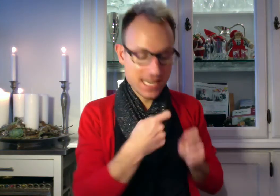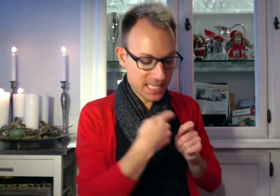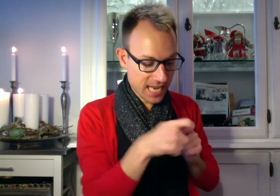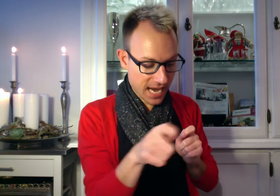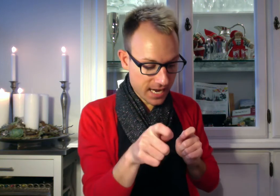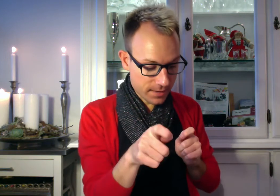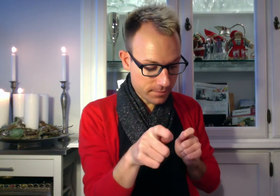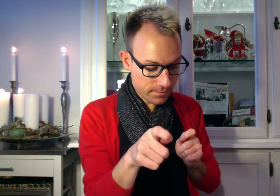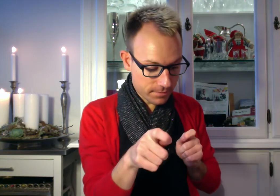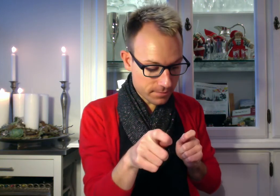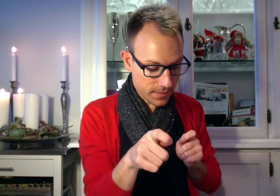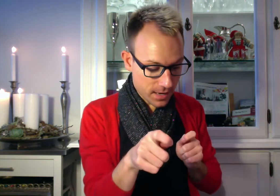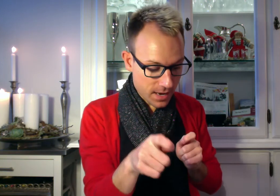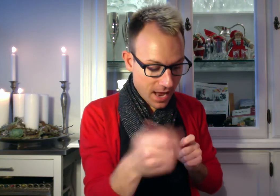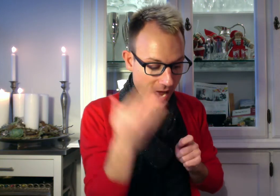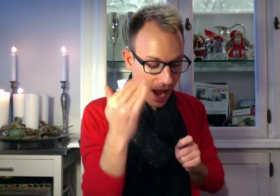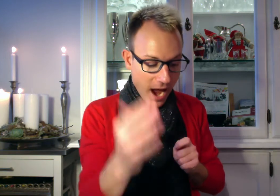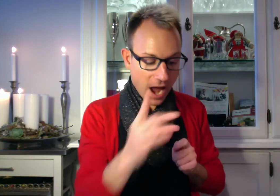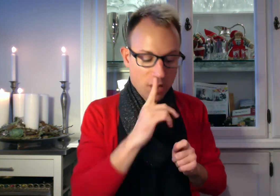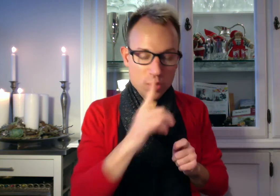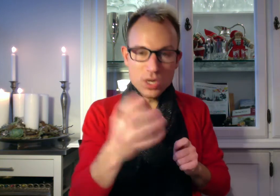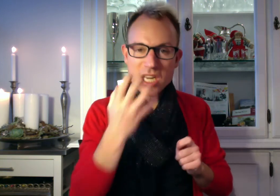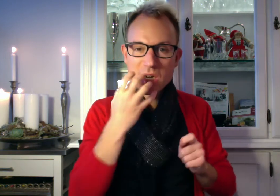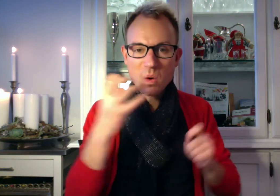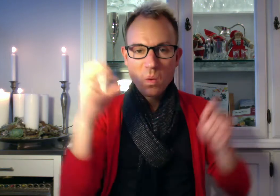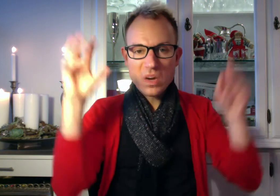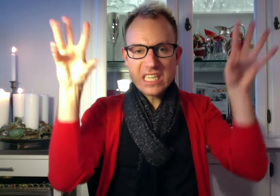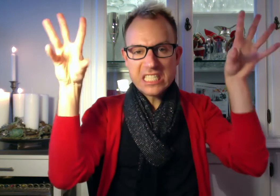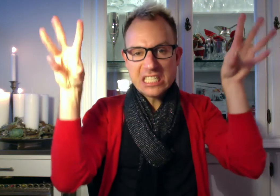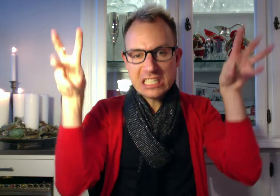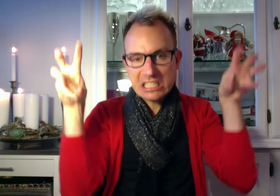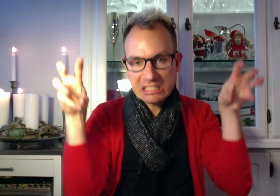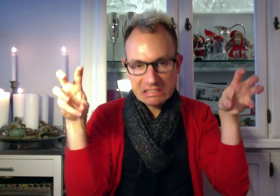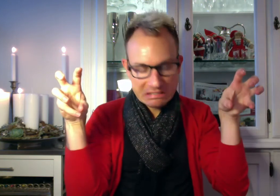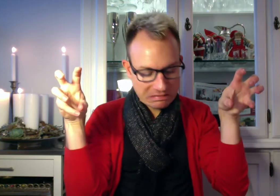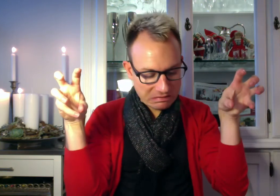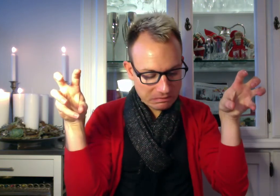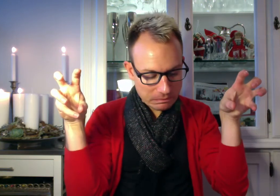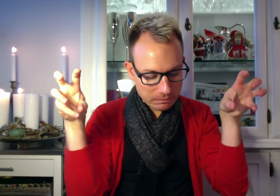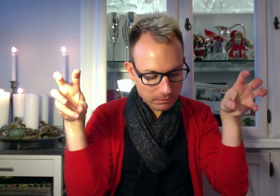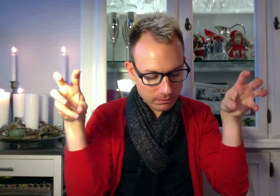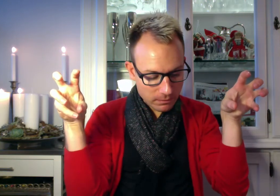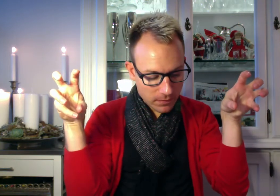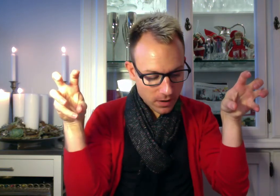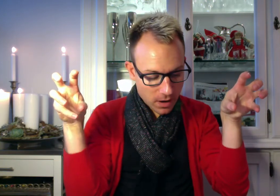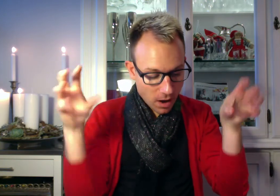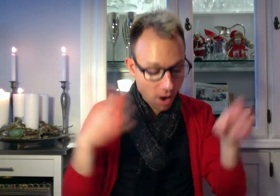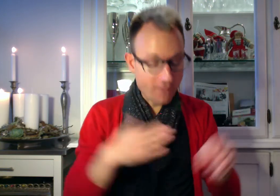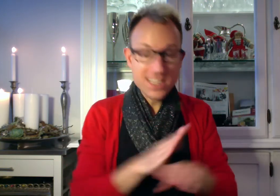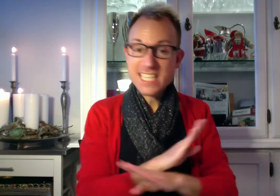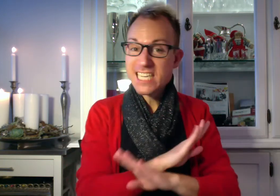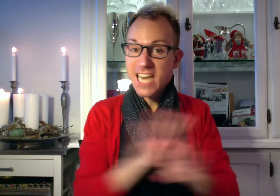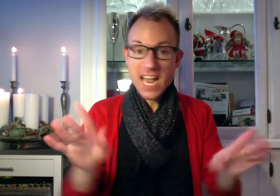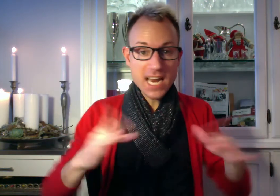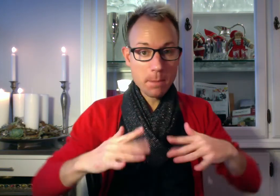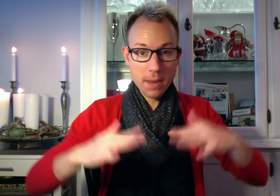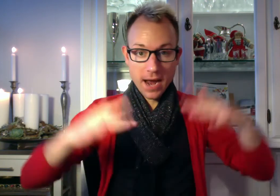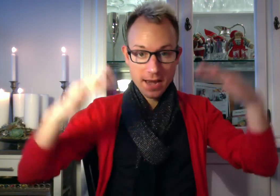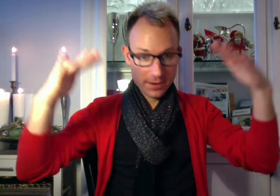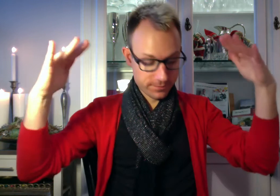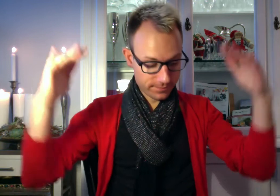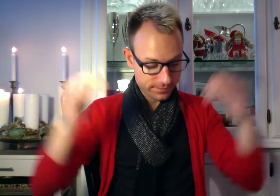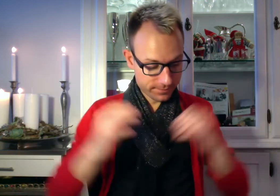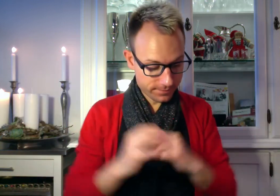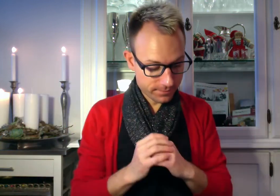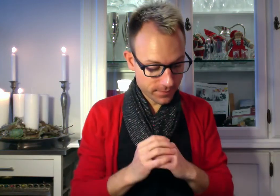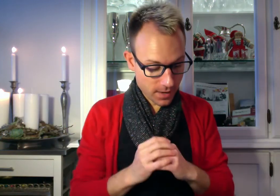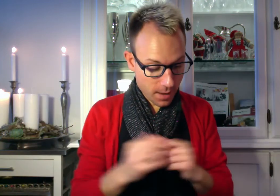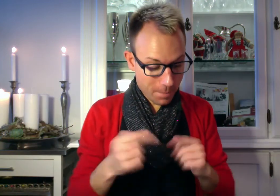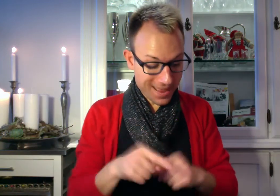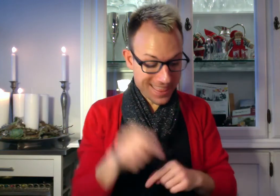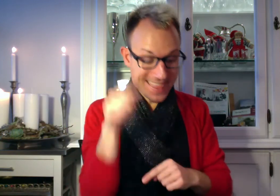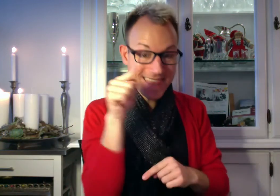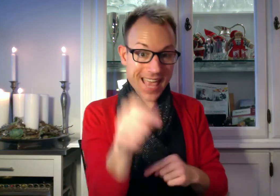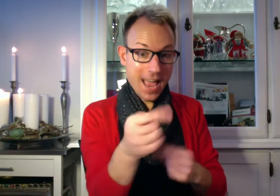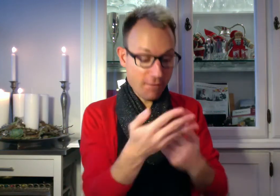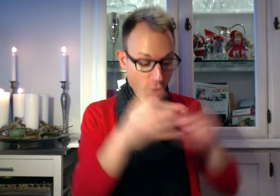tænge. Har jeg lyttet en droge skine. Og hvis den ikke er brænde. Men der hvor